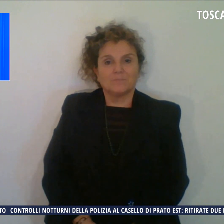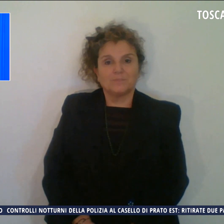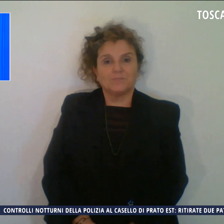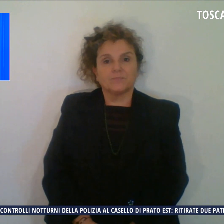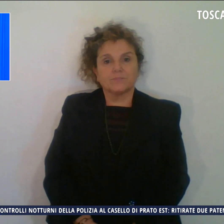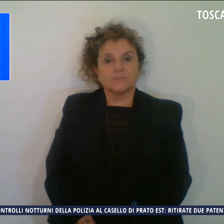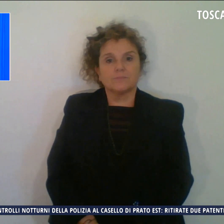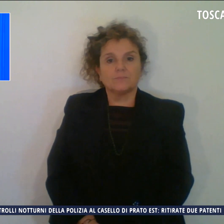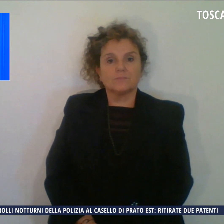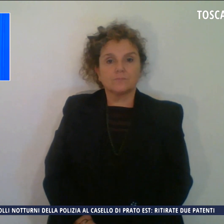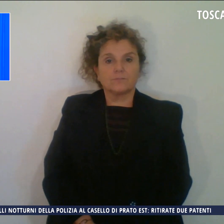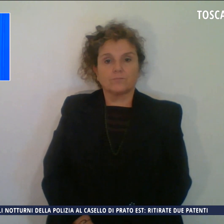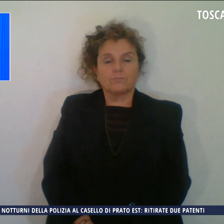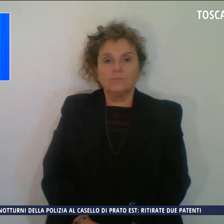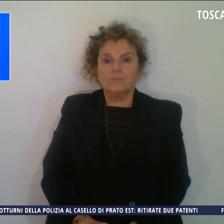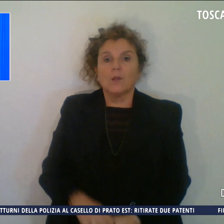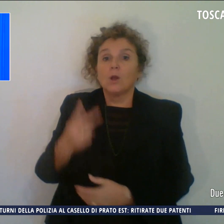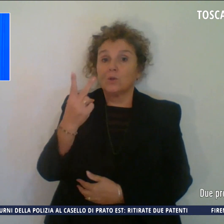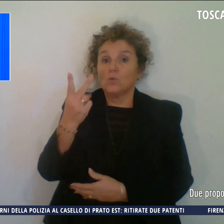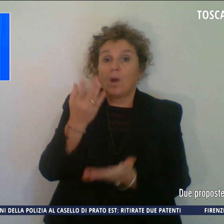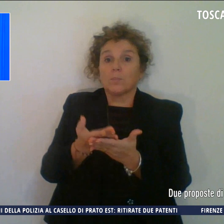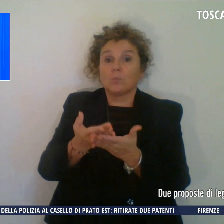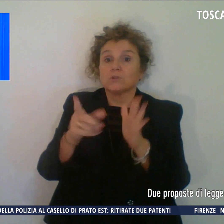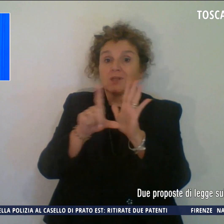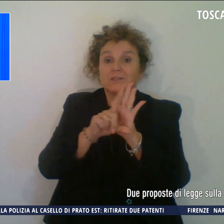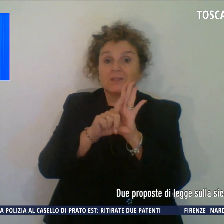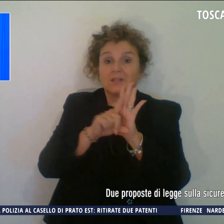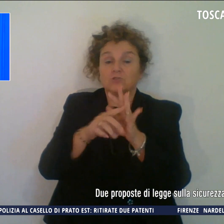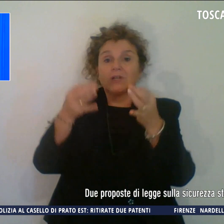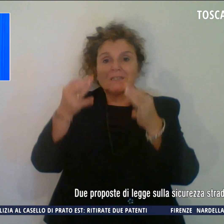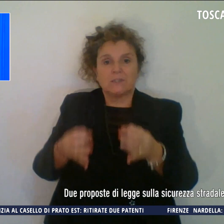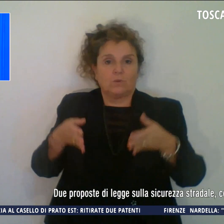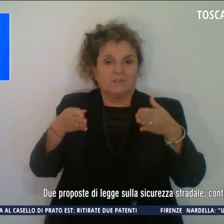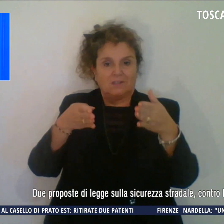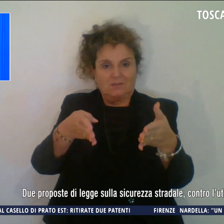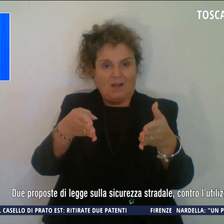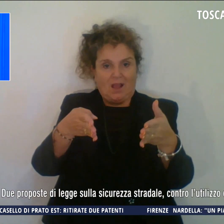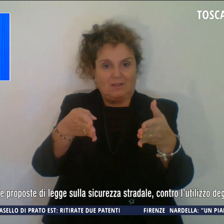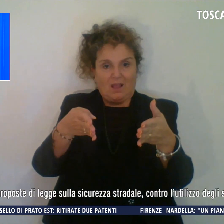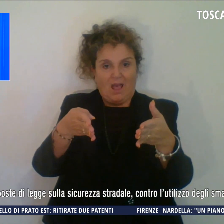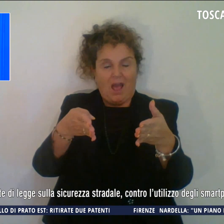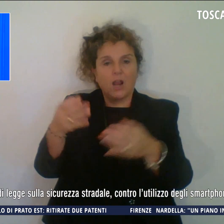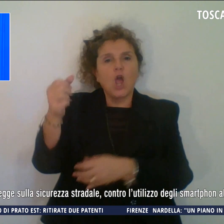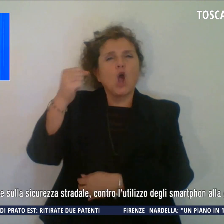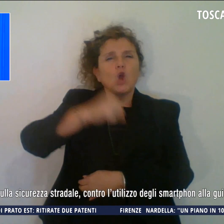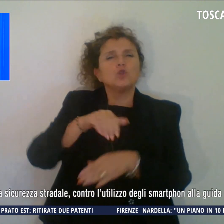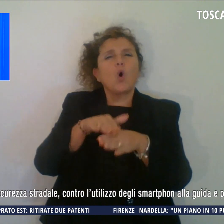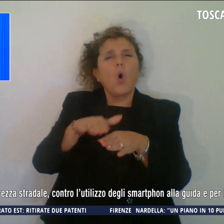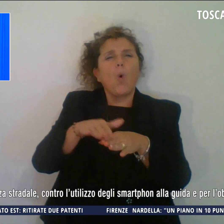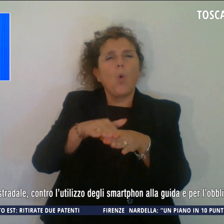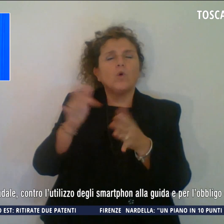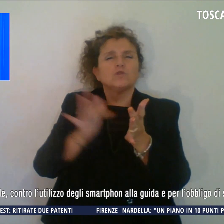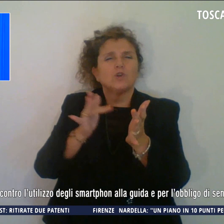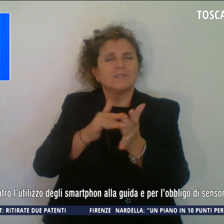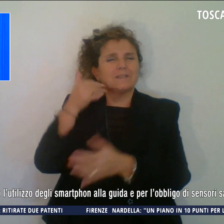Due proposte di legge sulla sicurezza stradale contro l'utilizzo degli smartphone